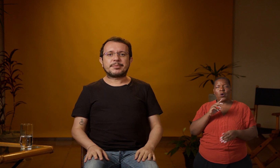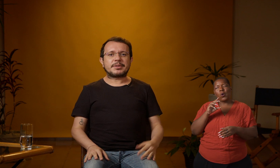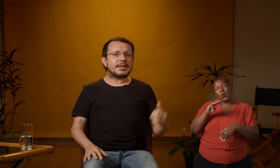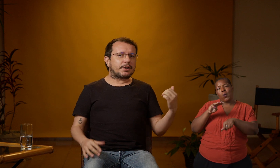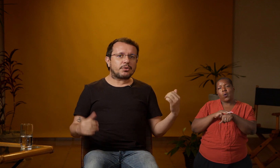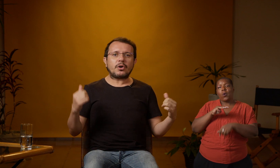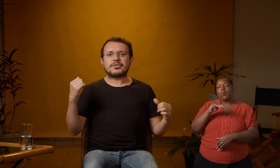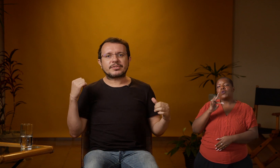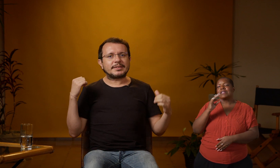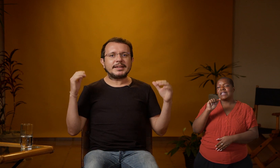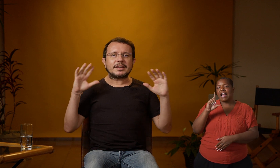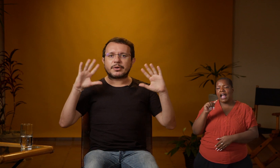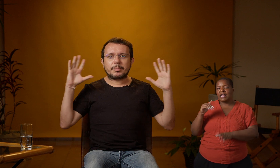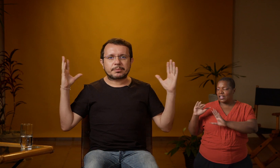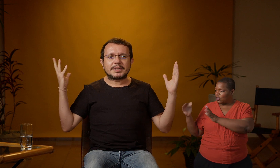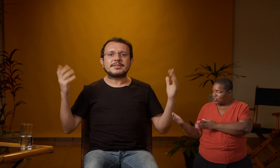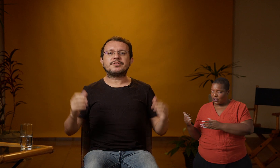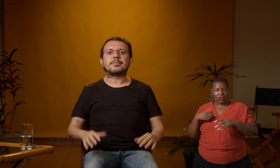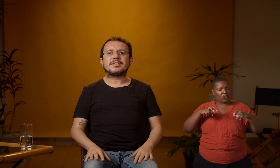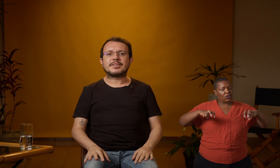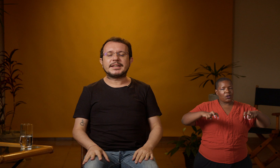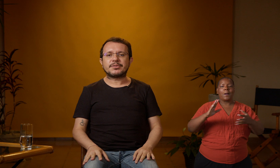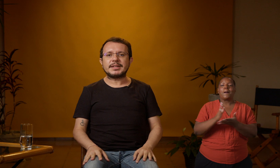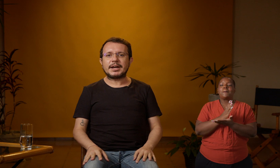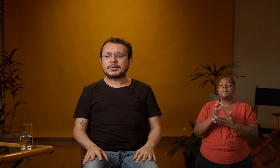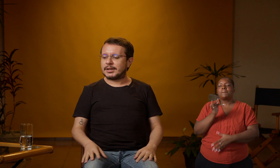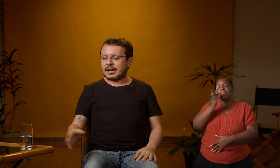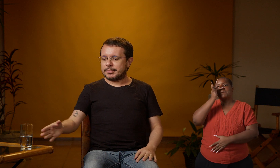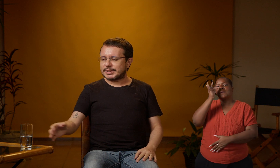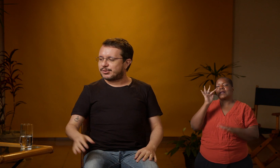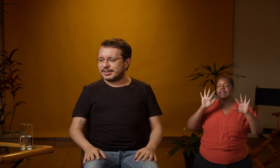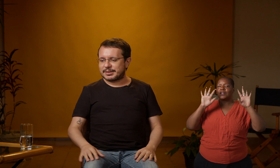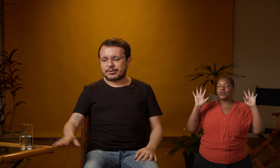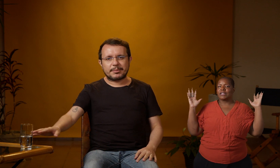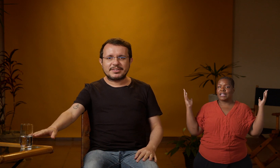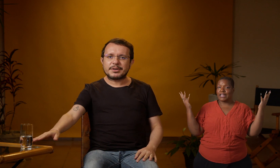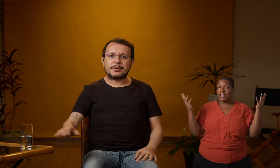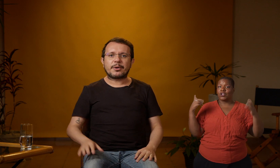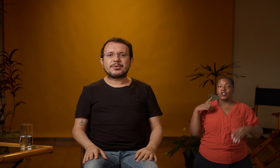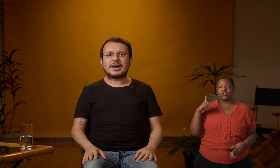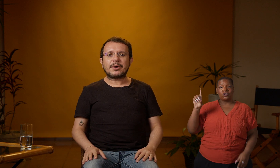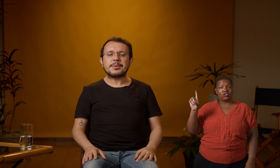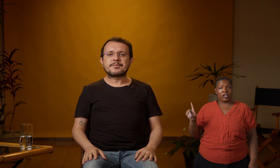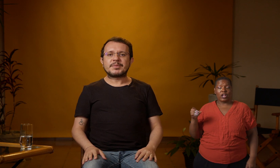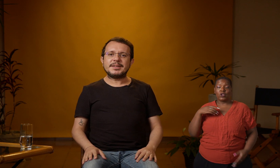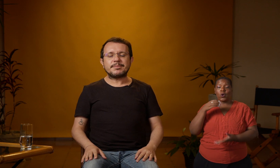temos também caixotes, cadeiras, algumas plantas dispersas aqui no cenário. Ao meu lado direito temos uma mesinha com meu copo de água e